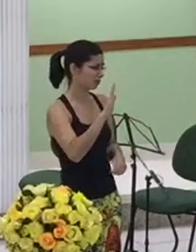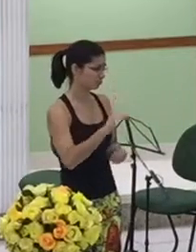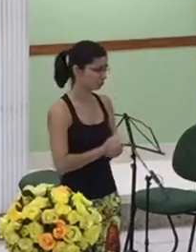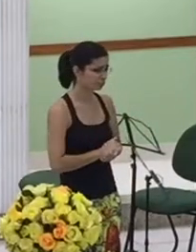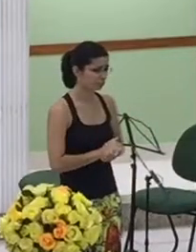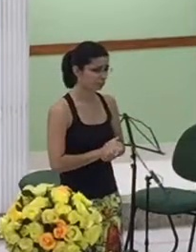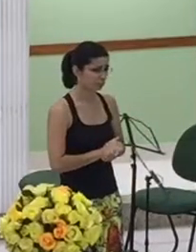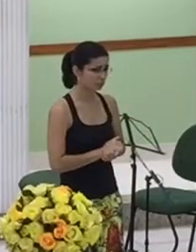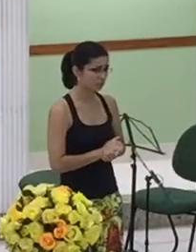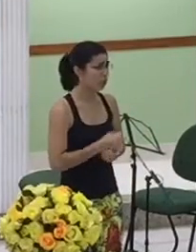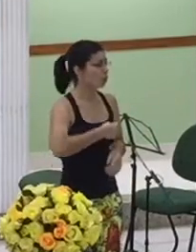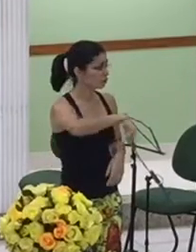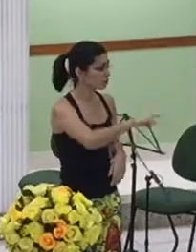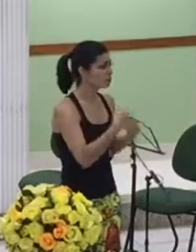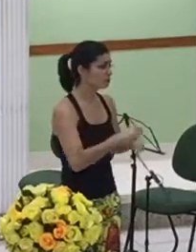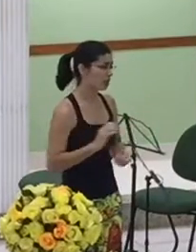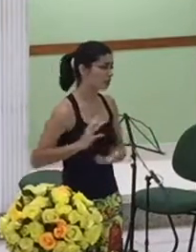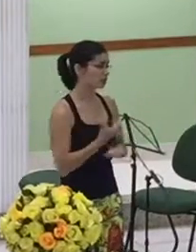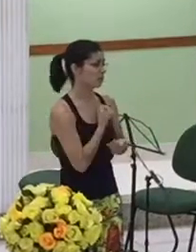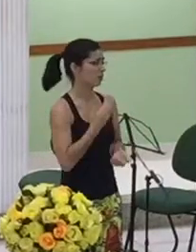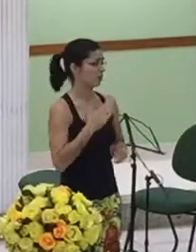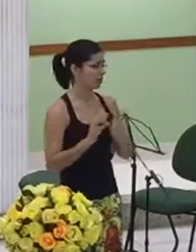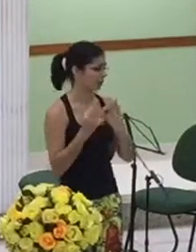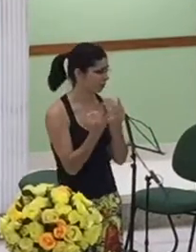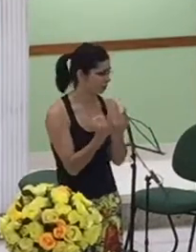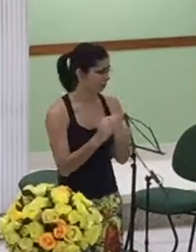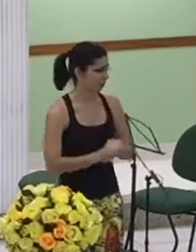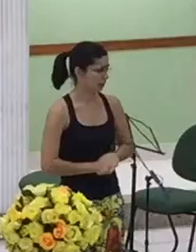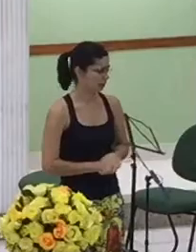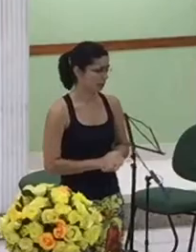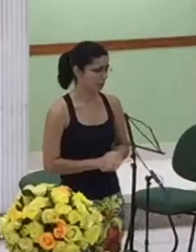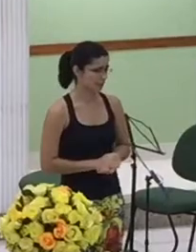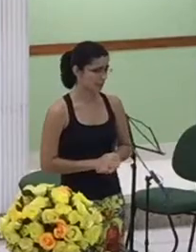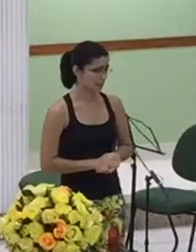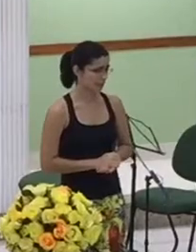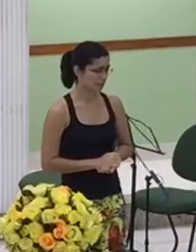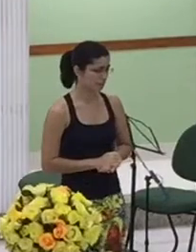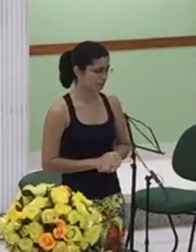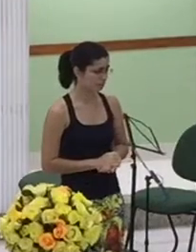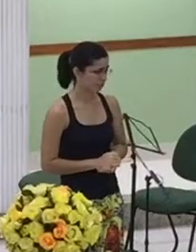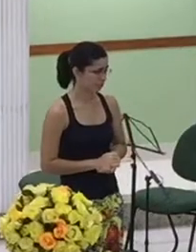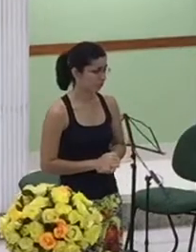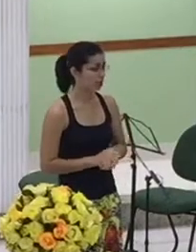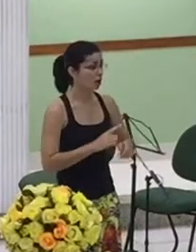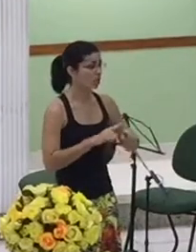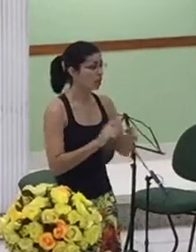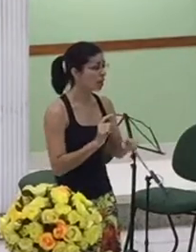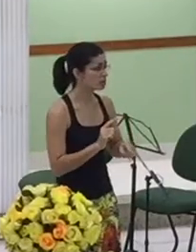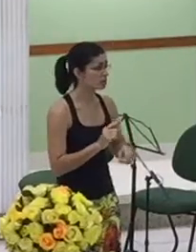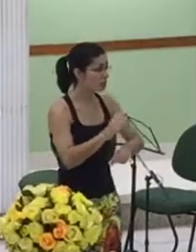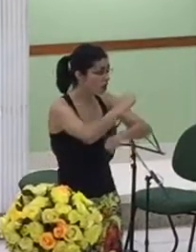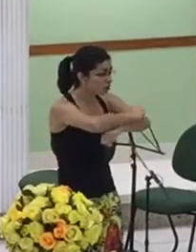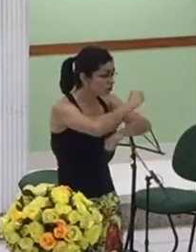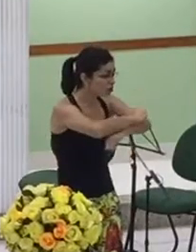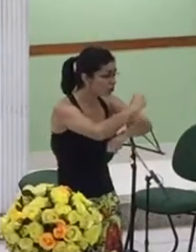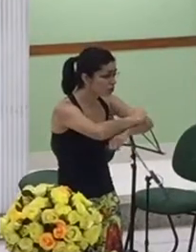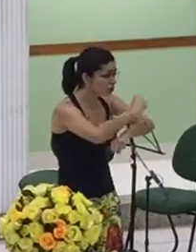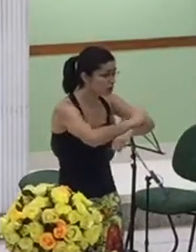então eles disseram se virem com nós a terra não atares um cordão de fio vermelho a janela por onde nos